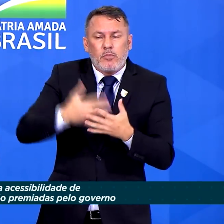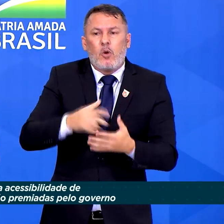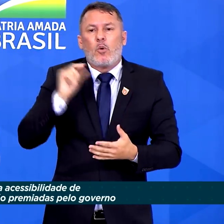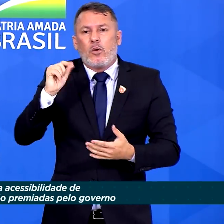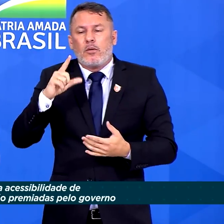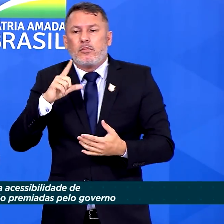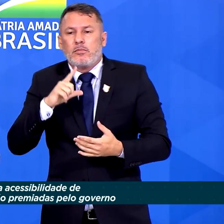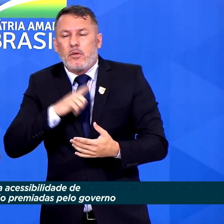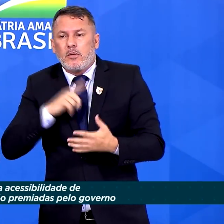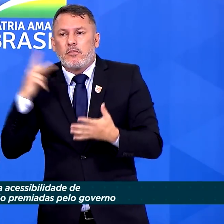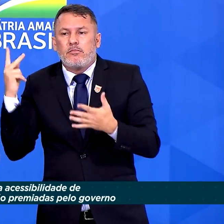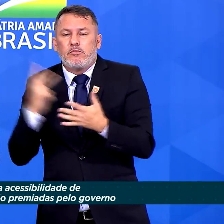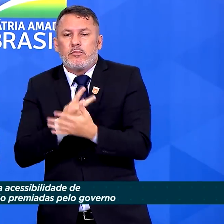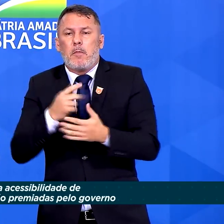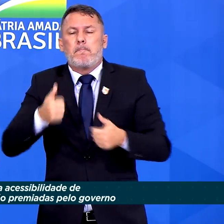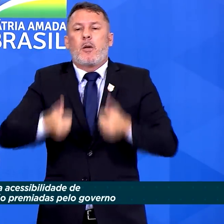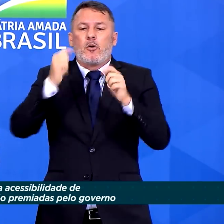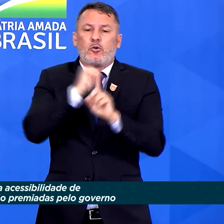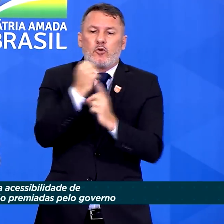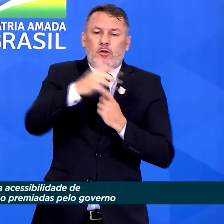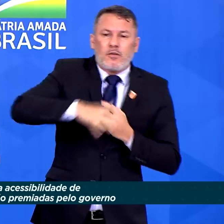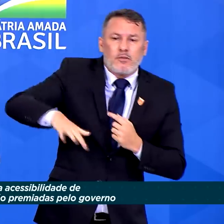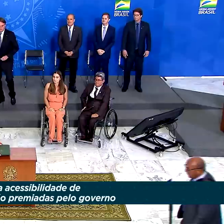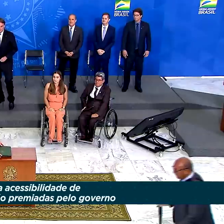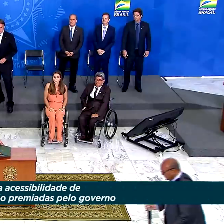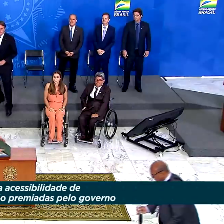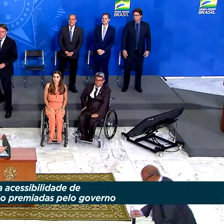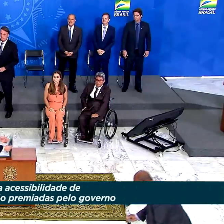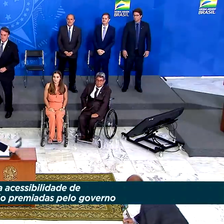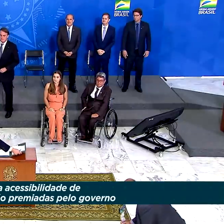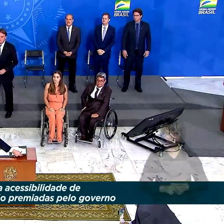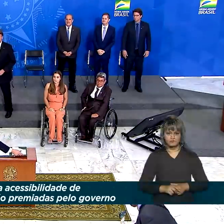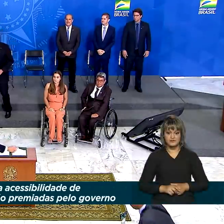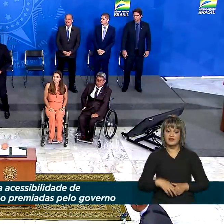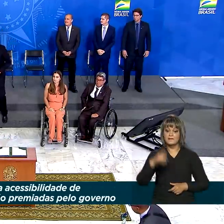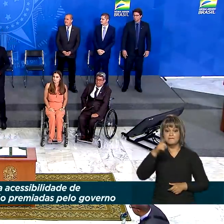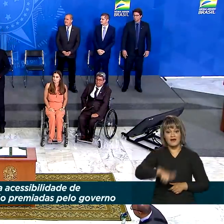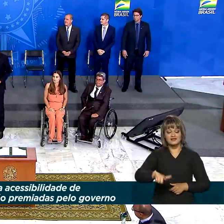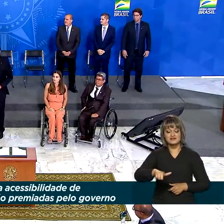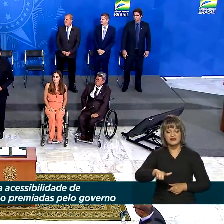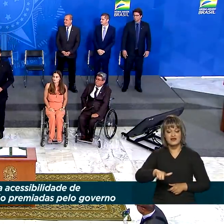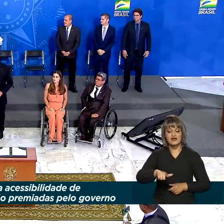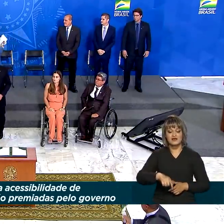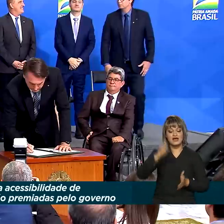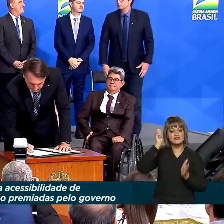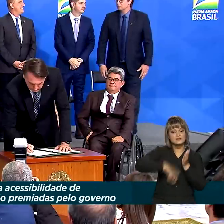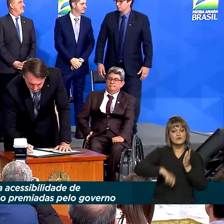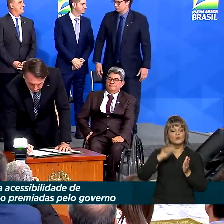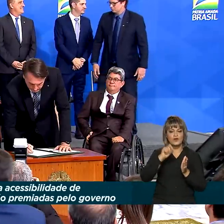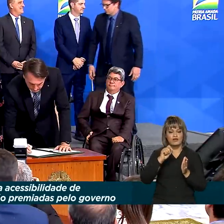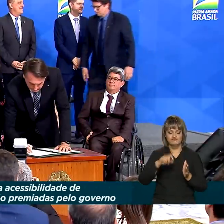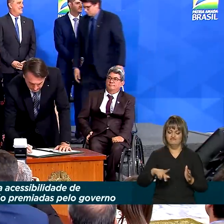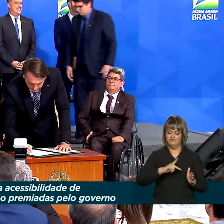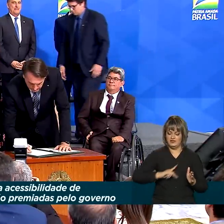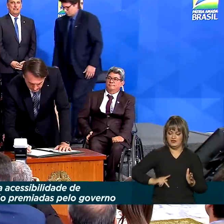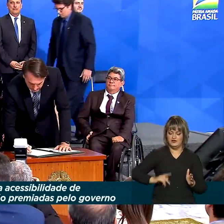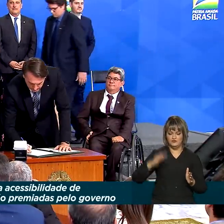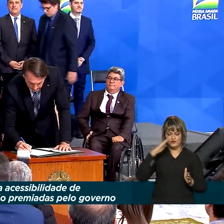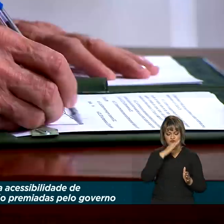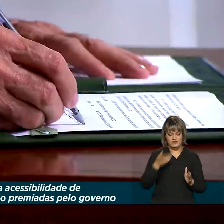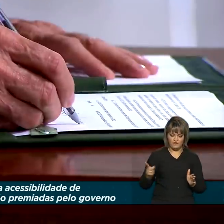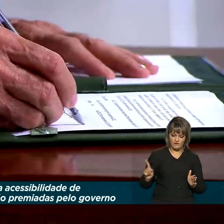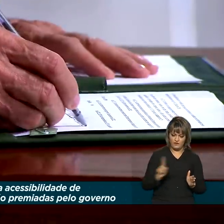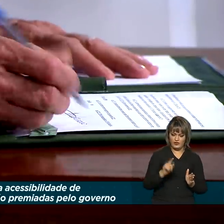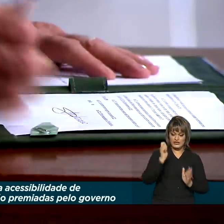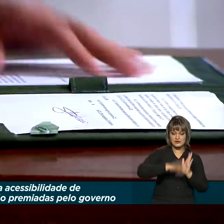trilha do caminho para construirmos uma sociedade livre, justa e solidária. Na cerimônia, também foram assinados pelo presidente Jair Bolsonaro